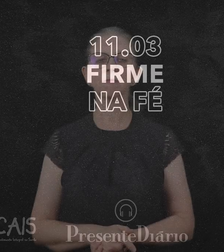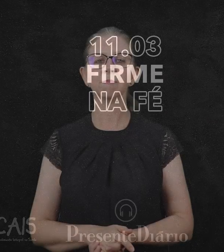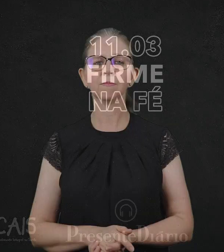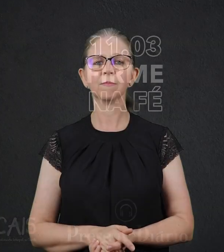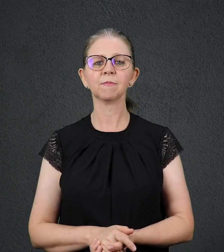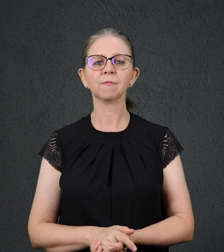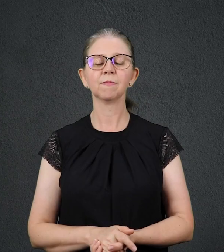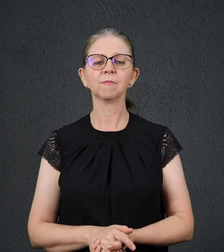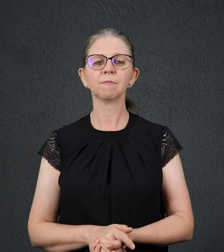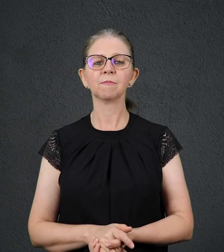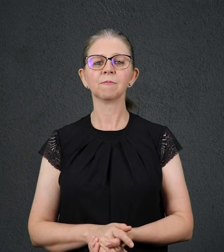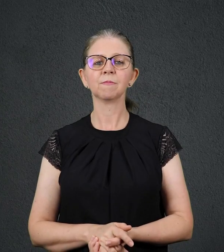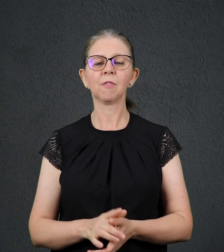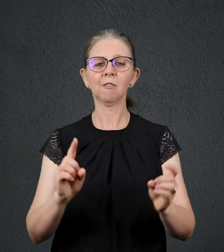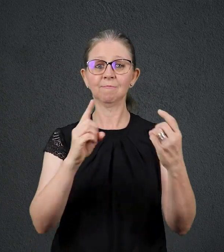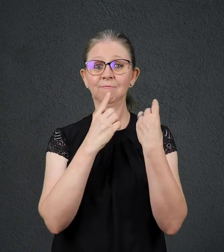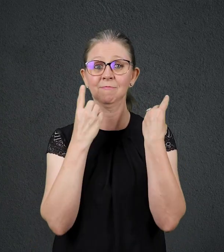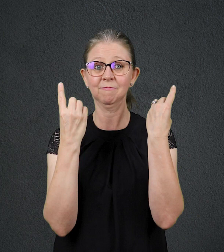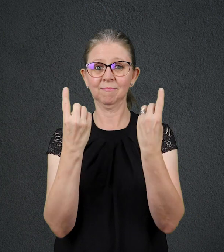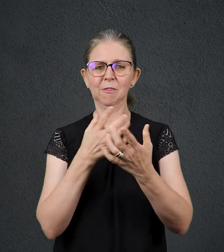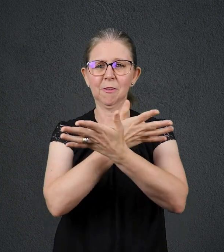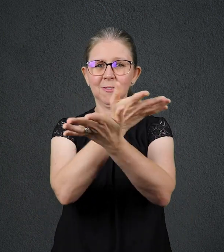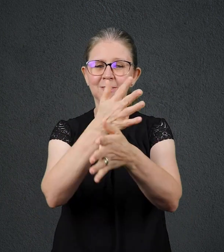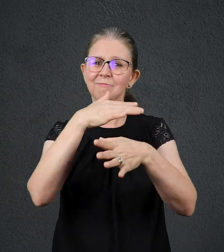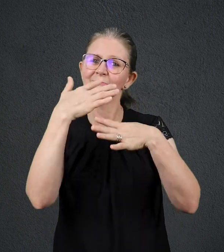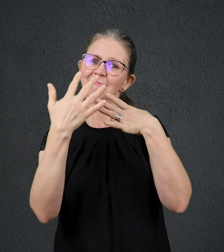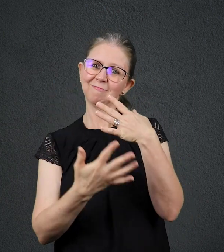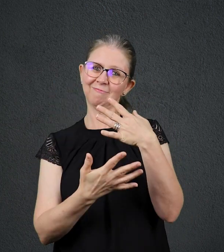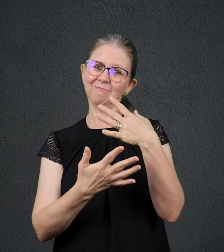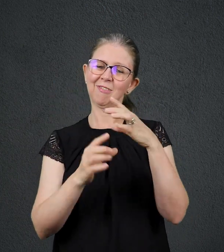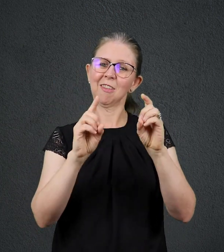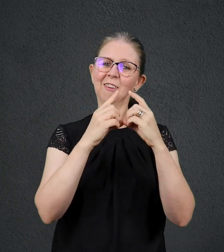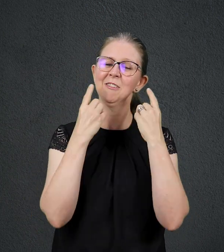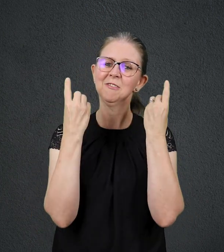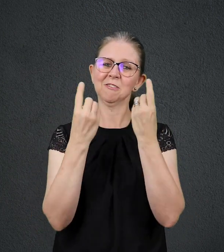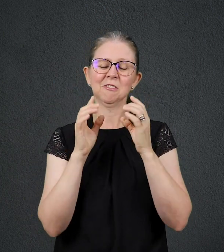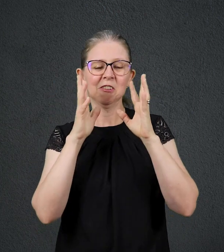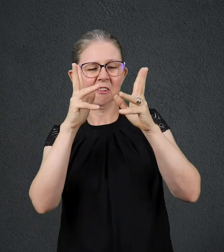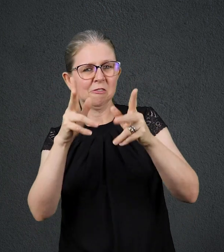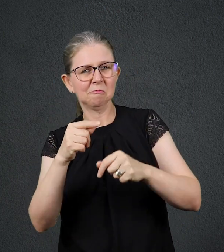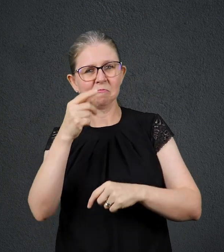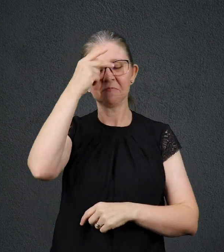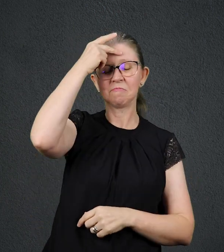Ouça agora, Presente Diário, o devocional de todos os que buscam a Deus.